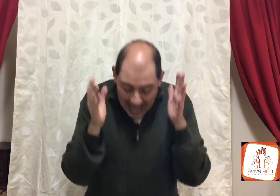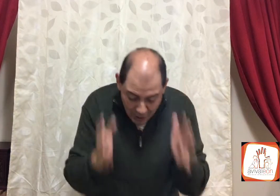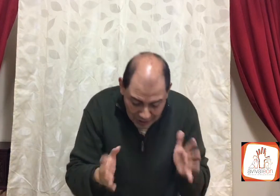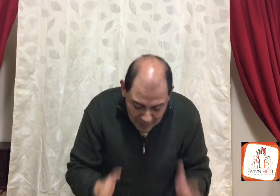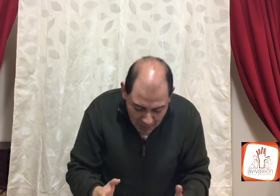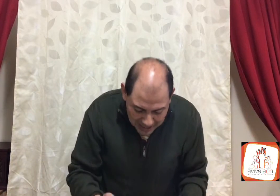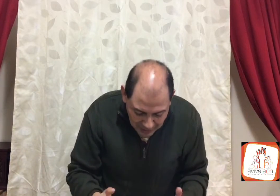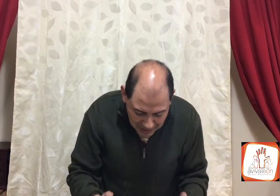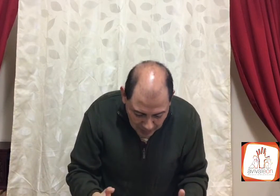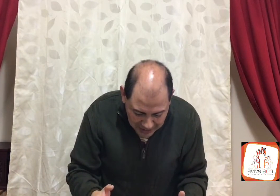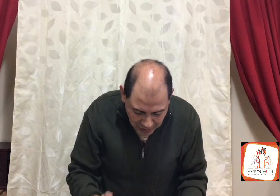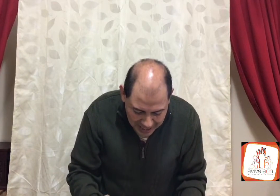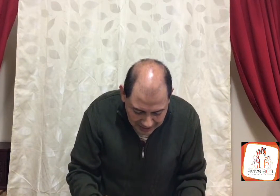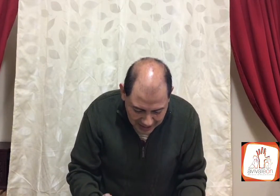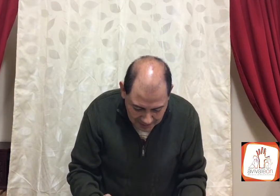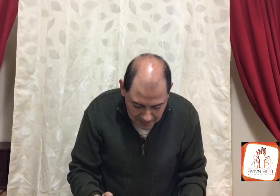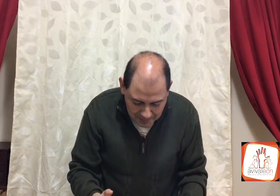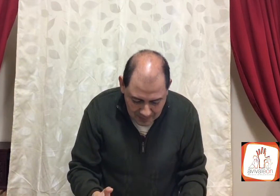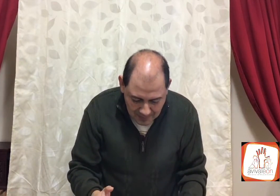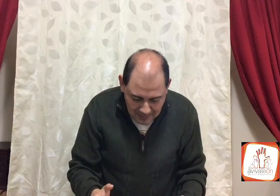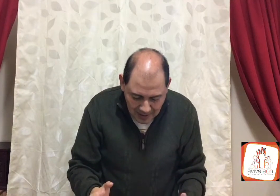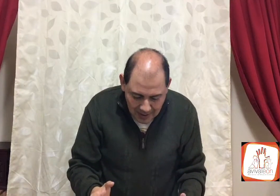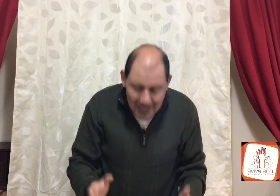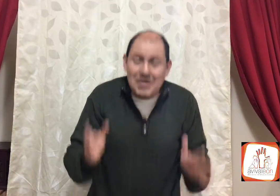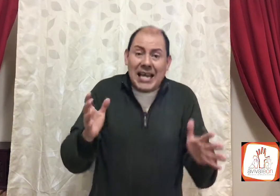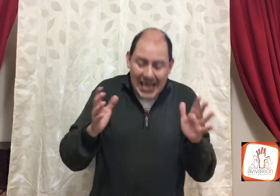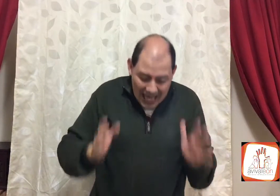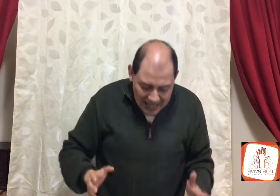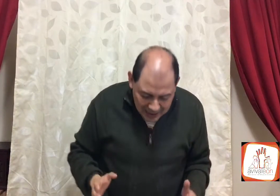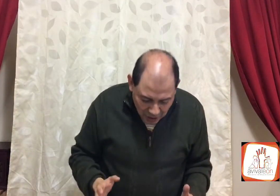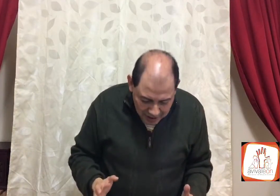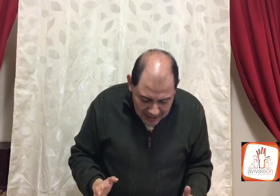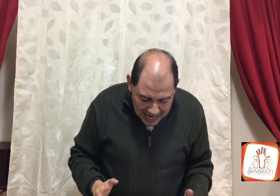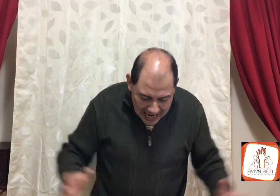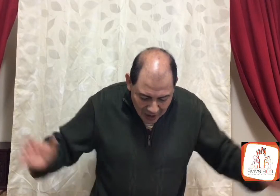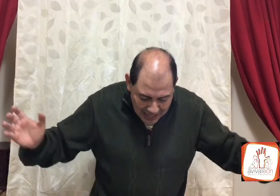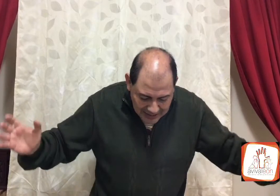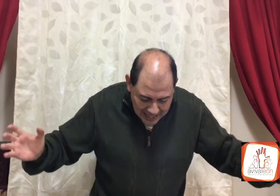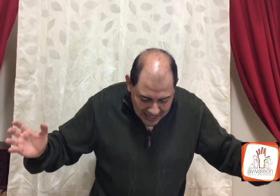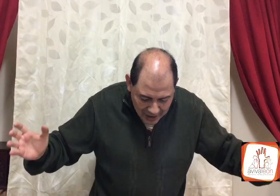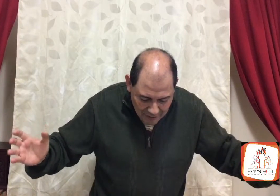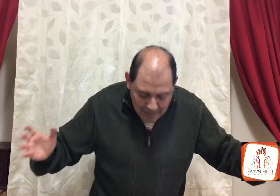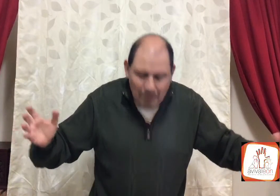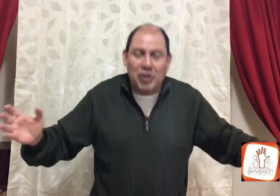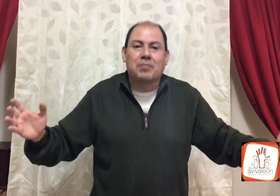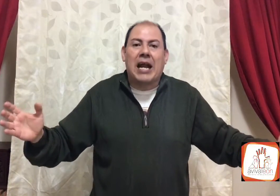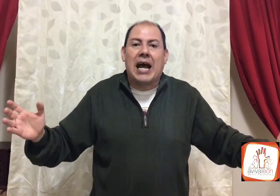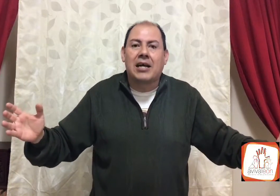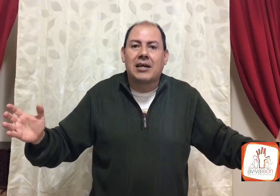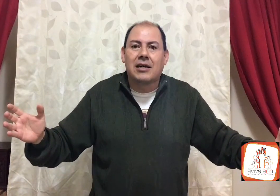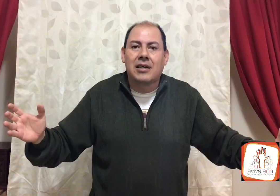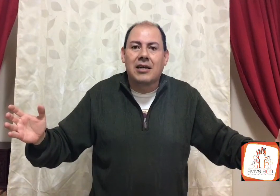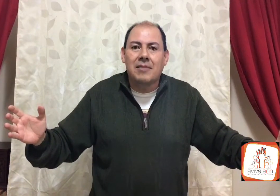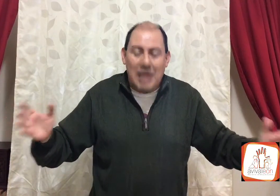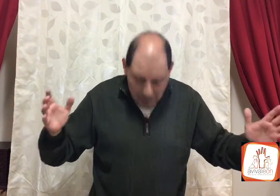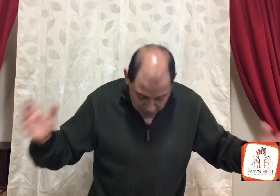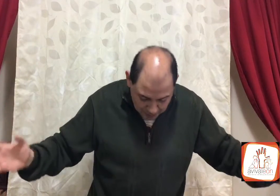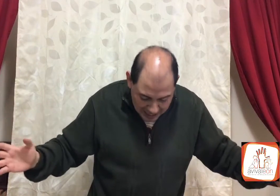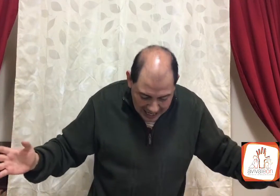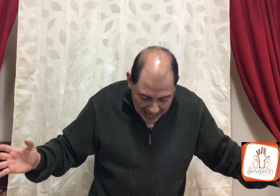el último verso es impresionante, y Micaía dijo, ahora sé que Jehová me prosperará, me prosperará,